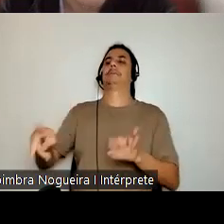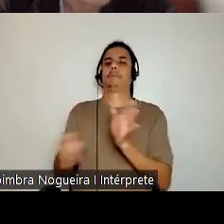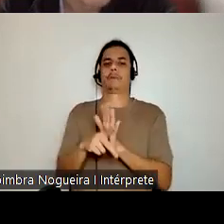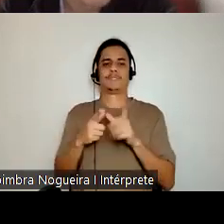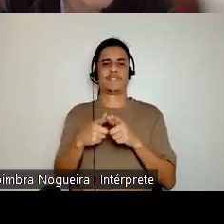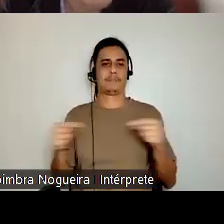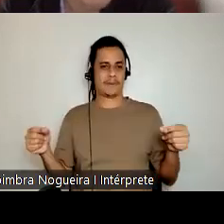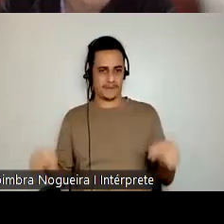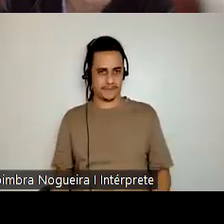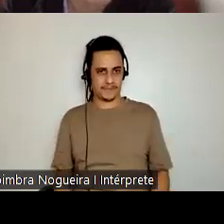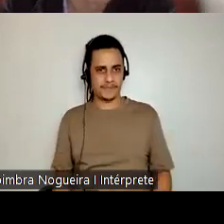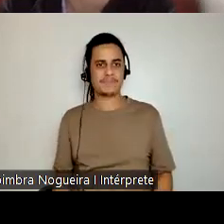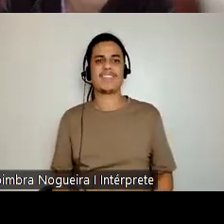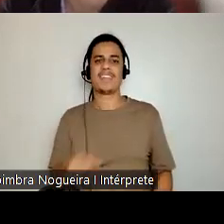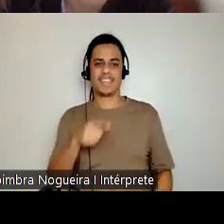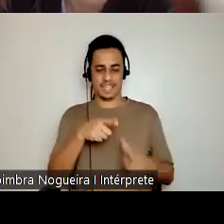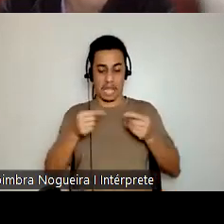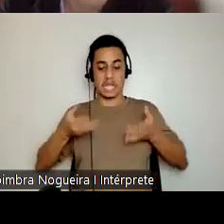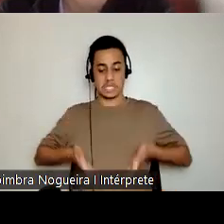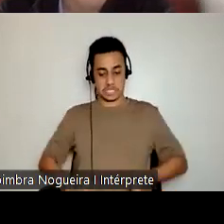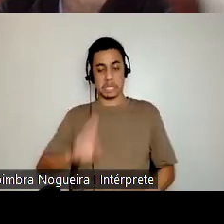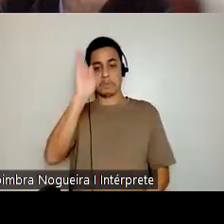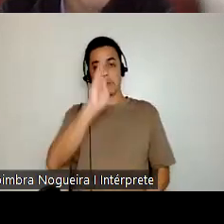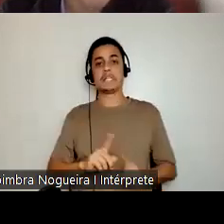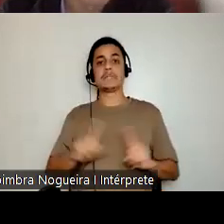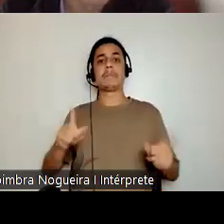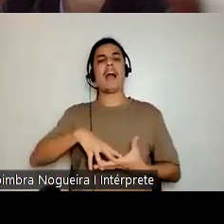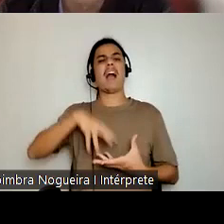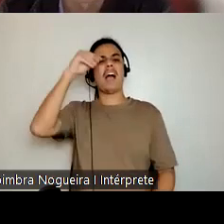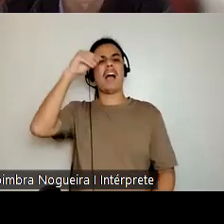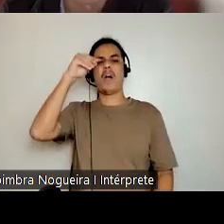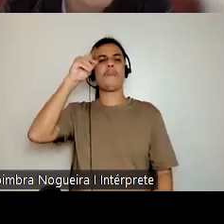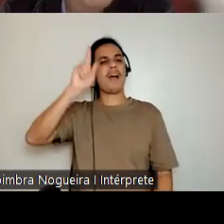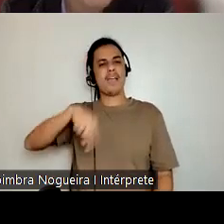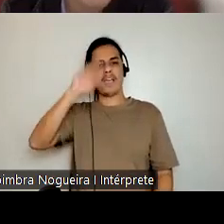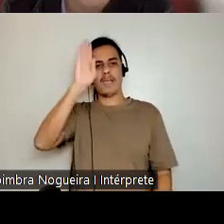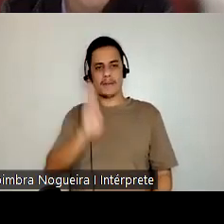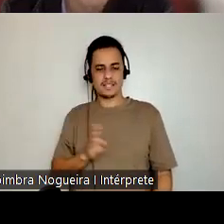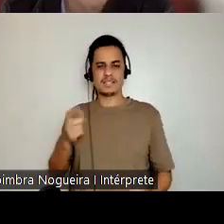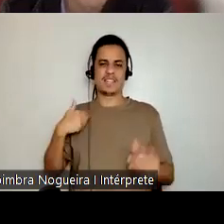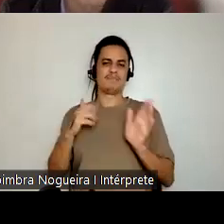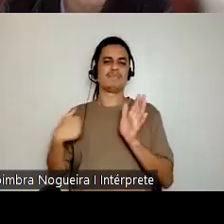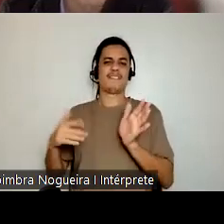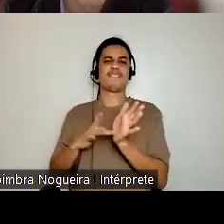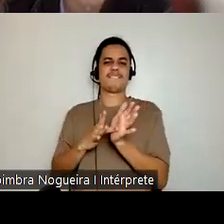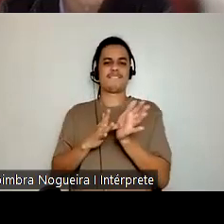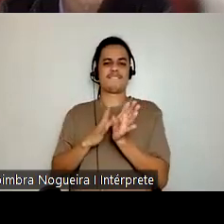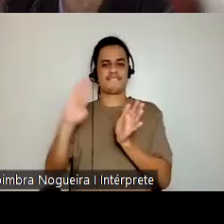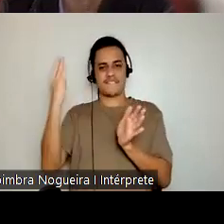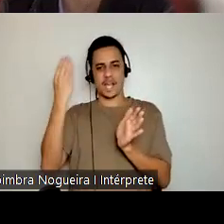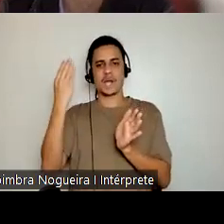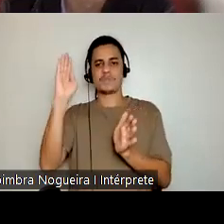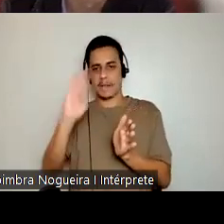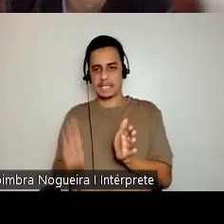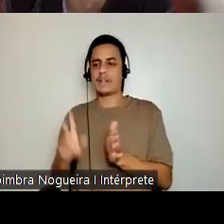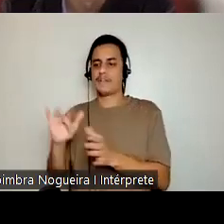brasileiros natos de alma totalmente amarela, que certamente continuarão a procriar novos pseudo-brasileiros para servirem sempre no